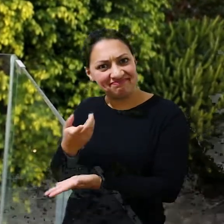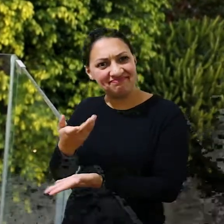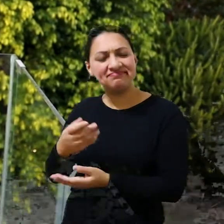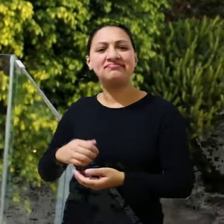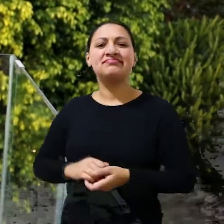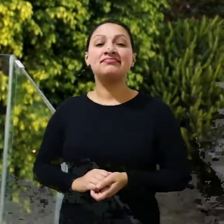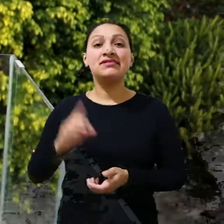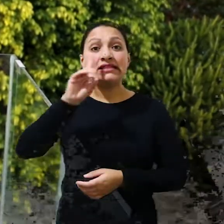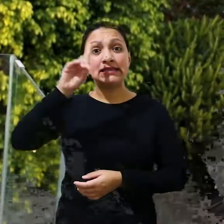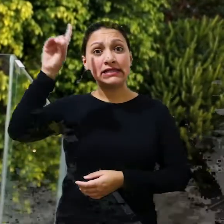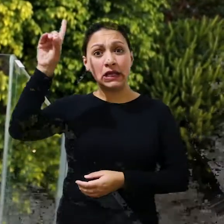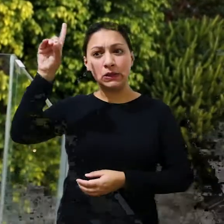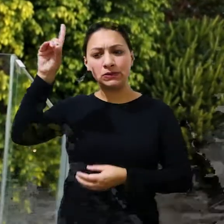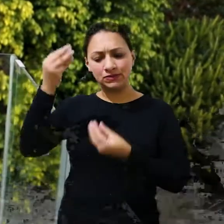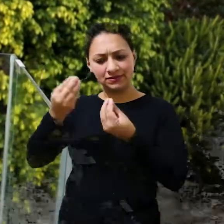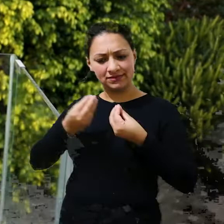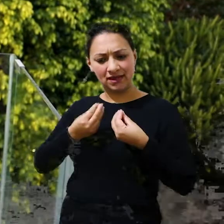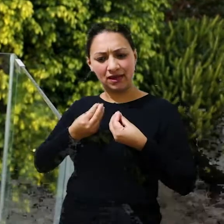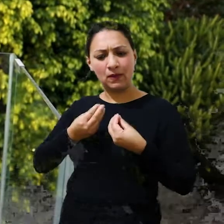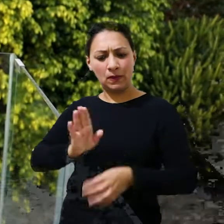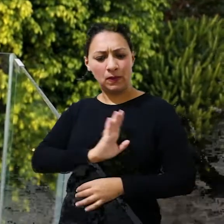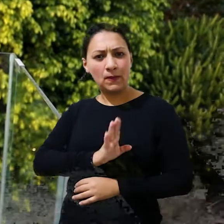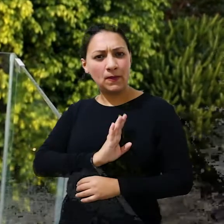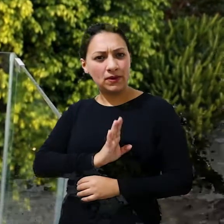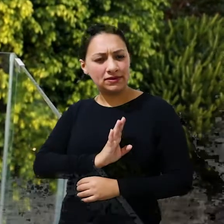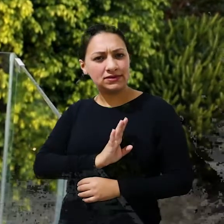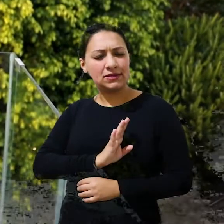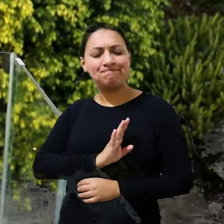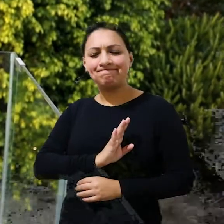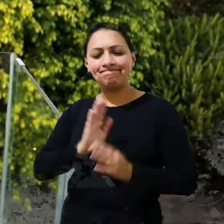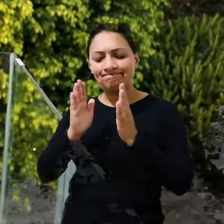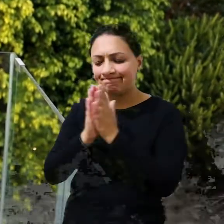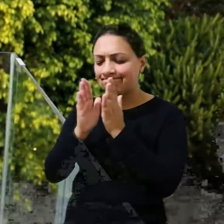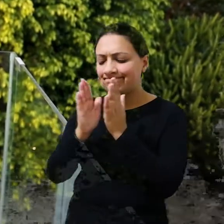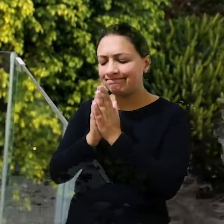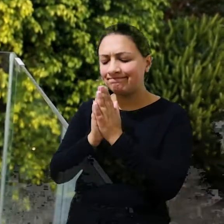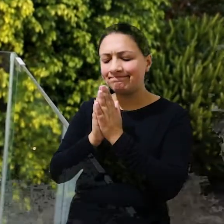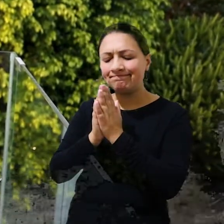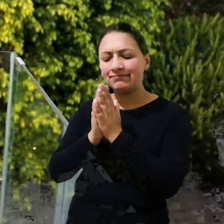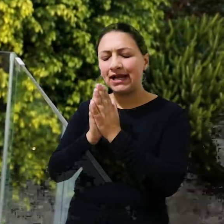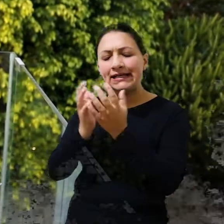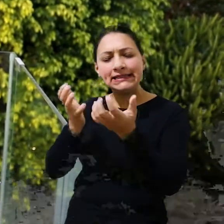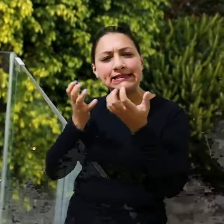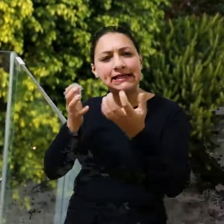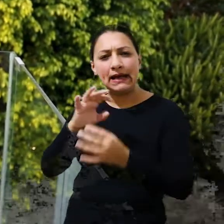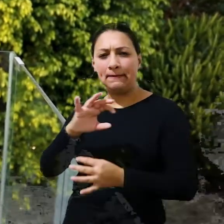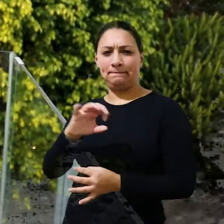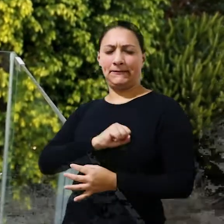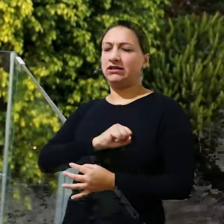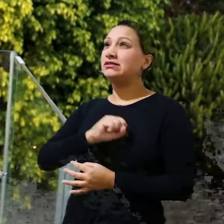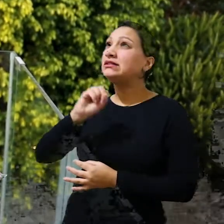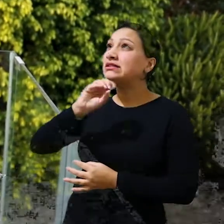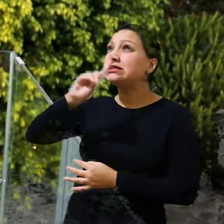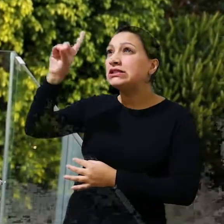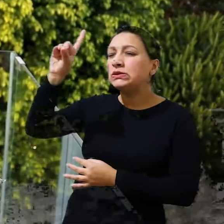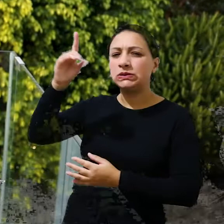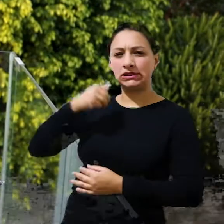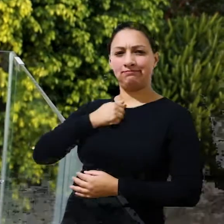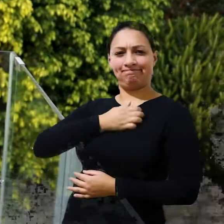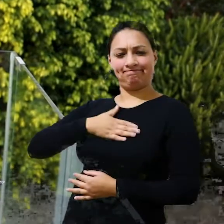em Cristo. Que Deus nos dê um coração para buscá-lo, para amá-lo, para agradar a Deus e